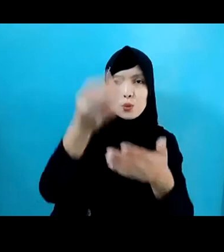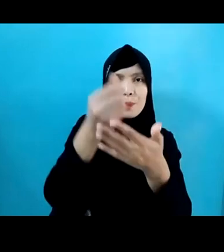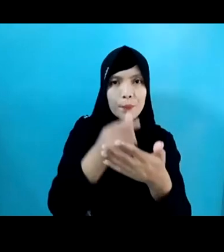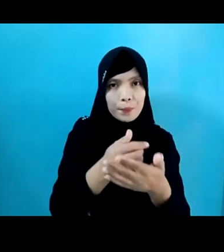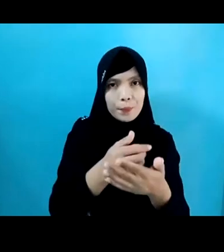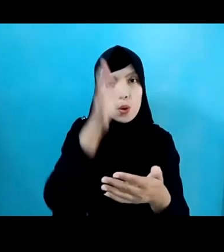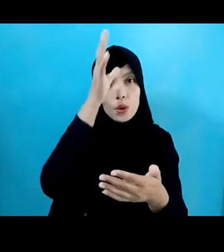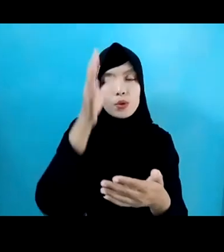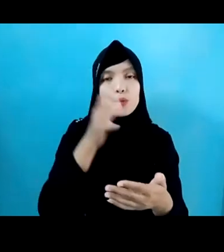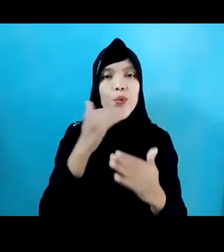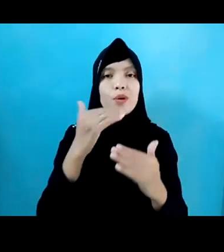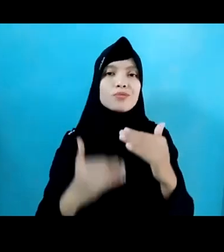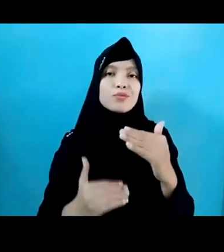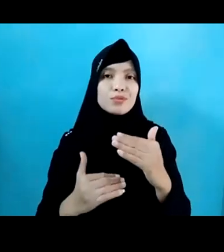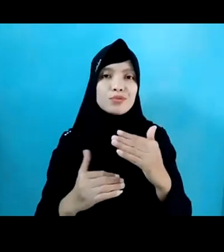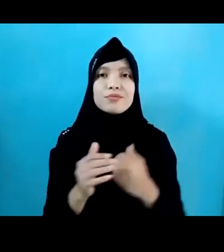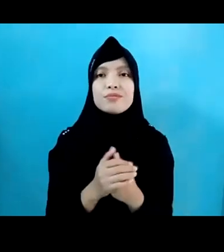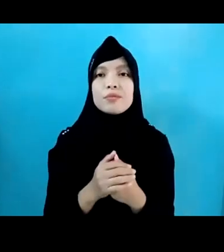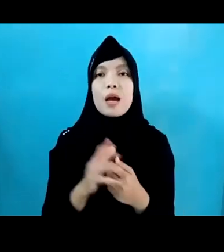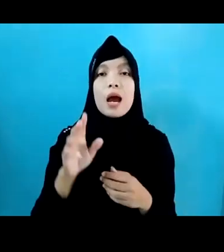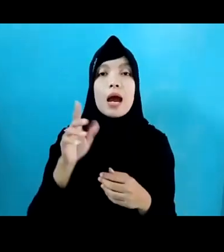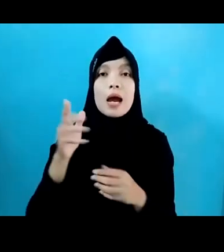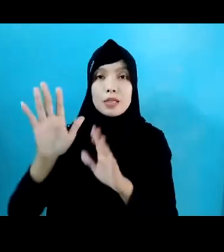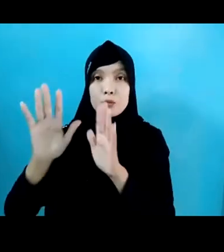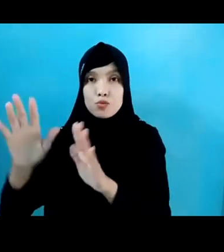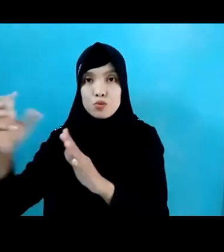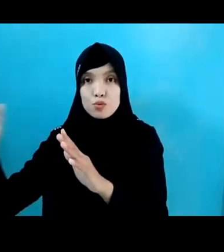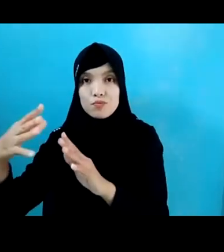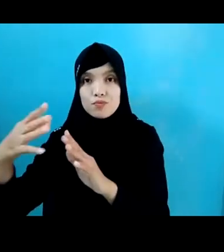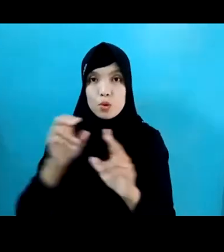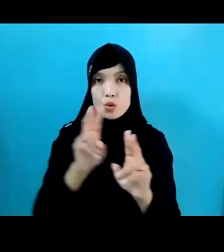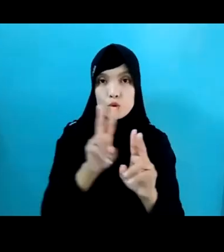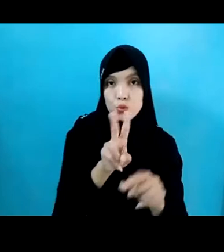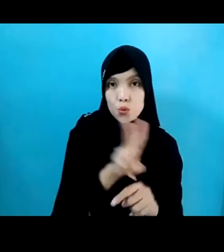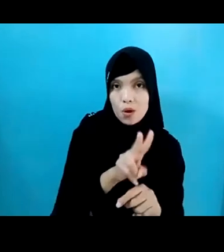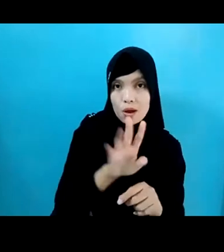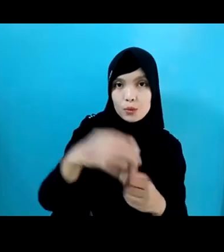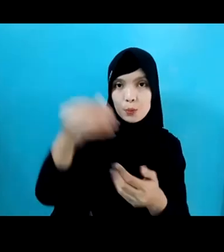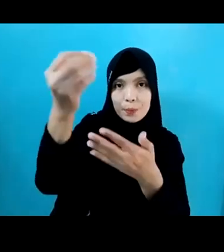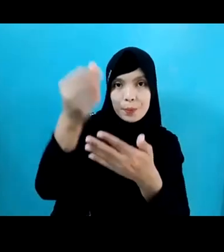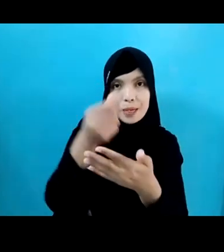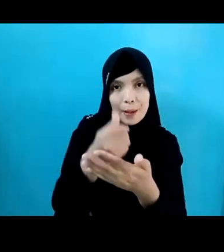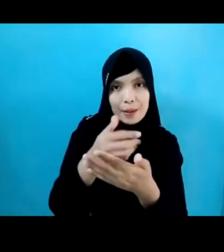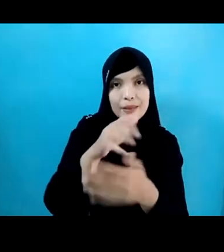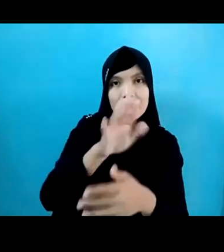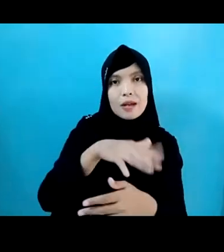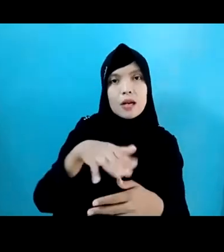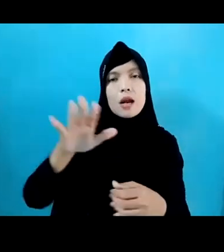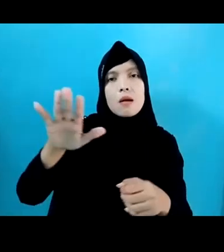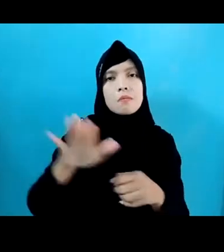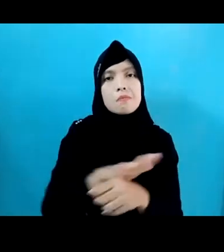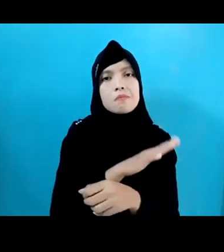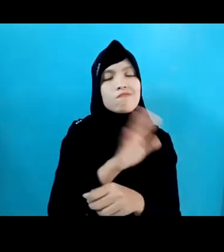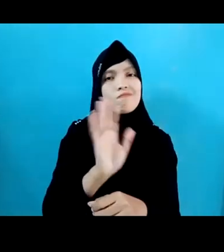Selama Pandemi Dan Ada Dua Dari Sepuluh Responden Menyatakan Pendapatan Orang Tuanya Tidak Cukup Untuk Memenuhi Kebutuhan